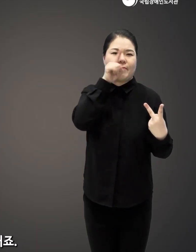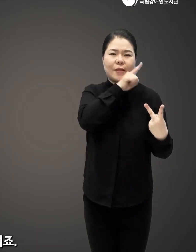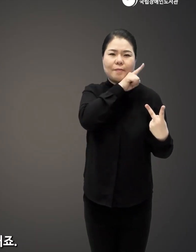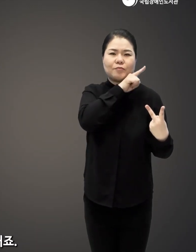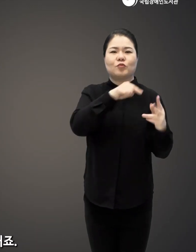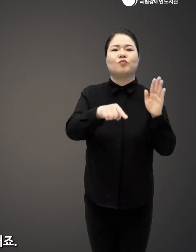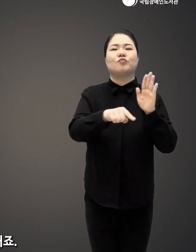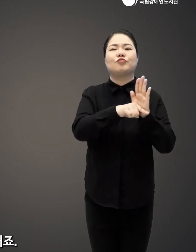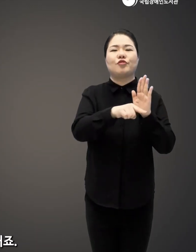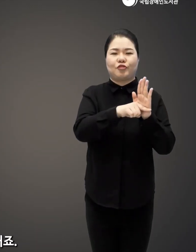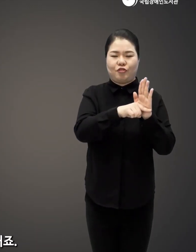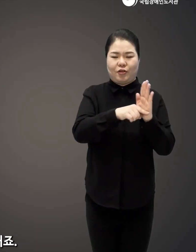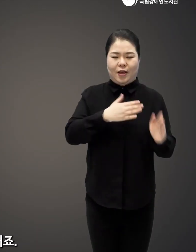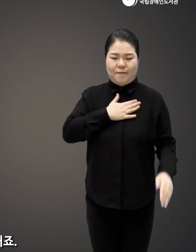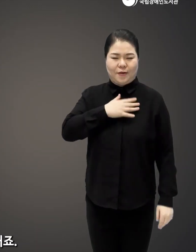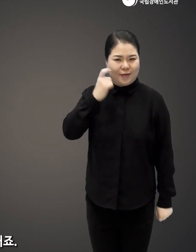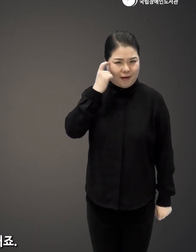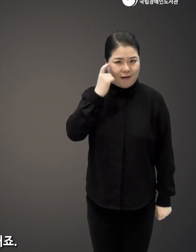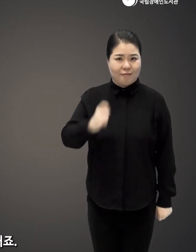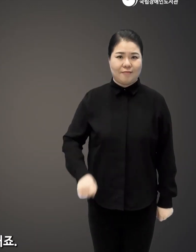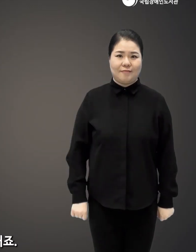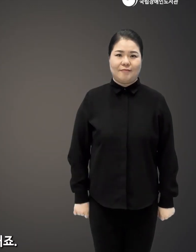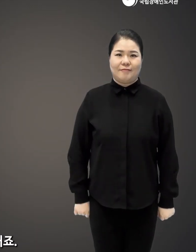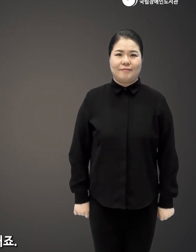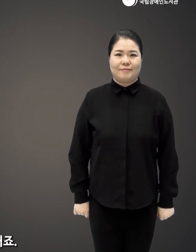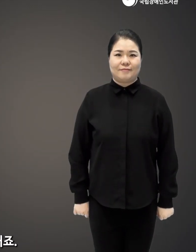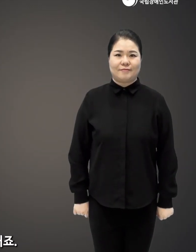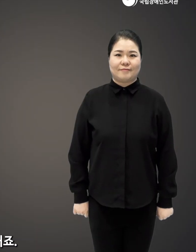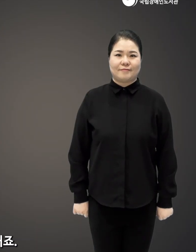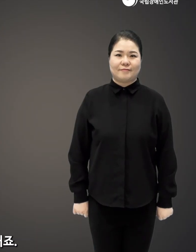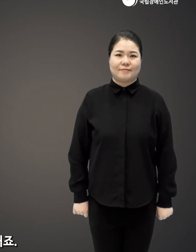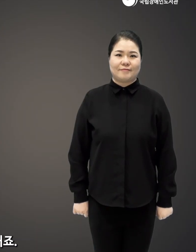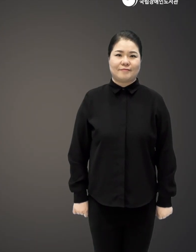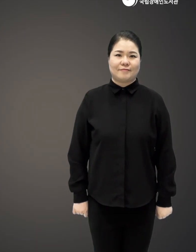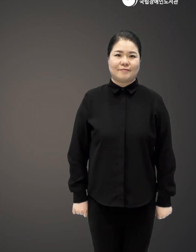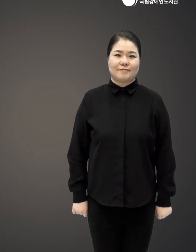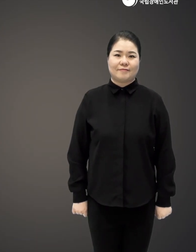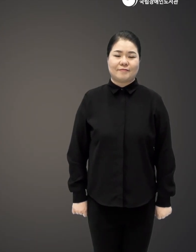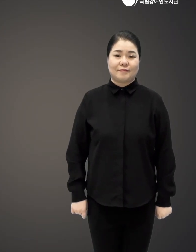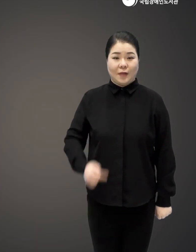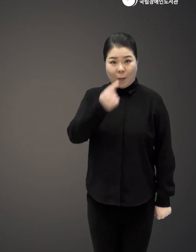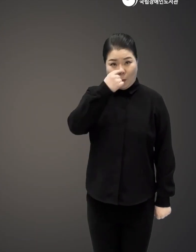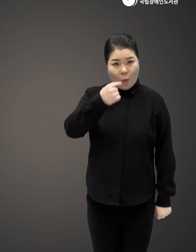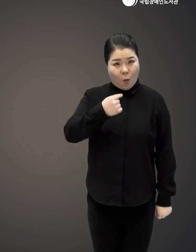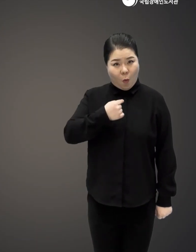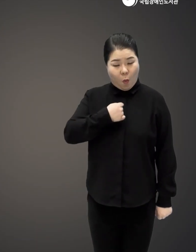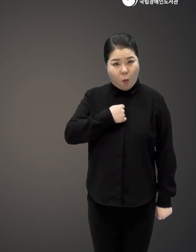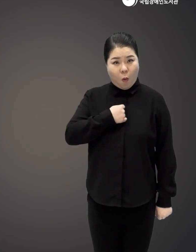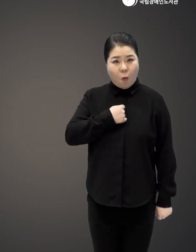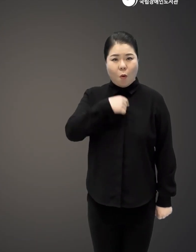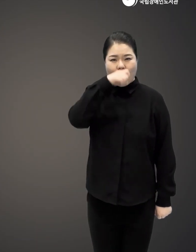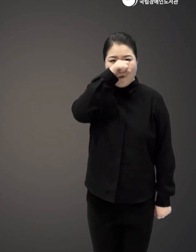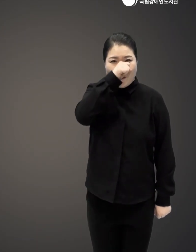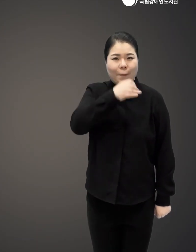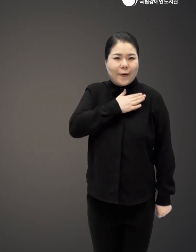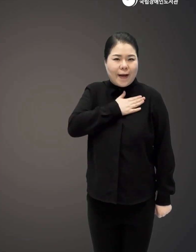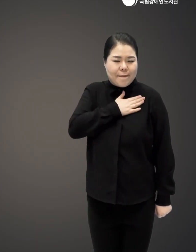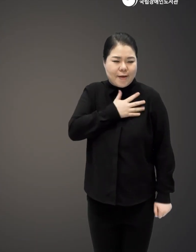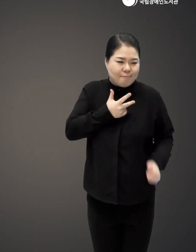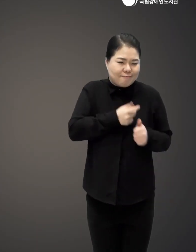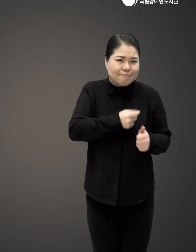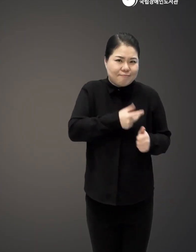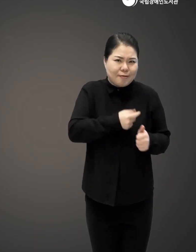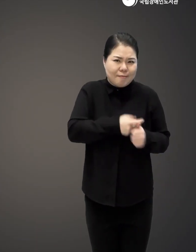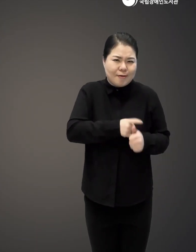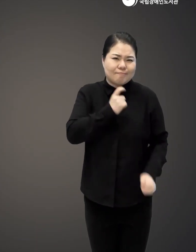이런 감정들 다 나쁜 감정이라고 이렇게 구분을 해버리는 거죠 그러면서 자기 자신에게 끊임없이 좋은